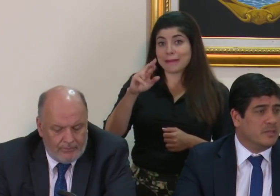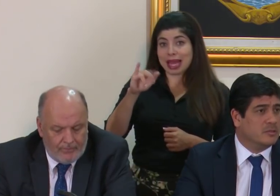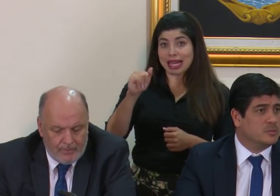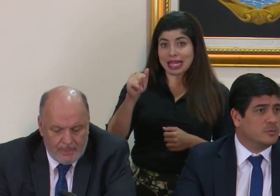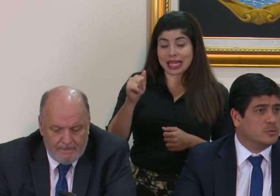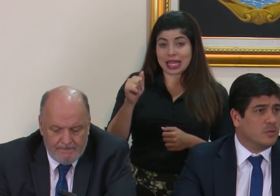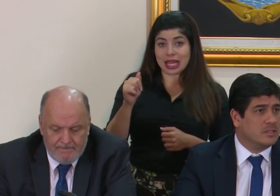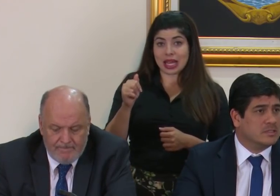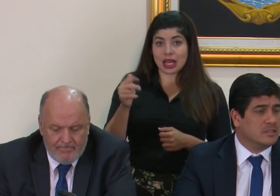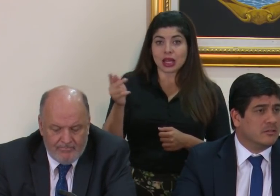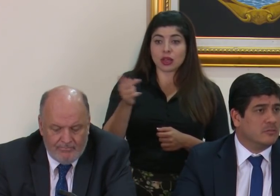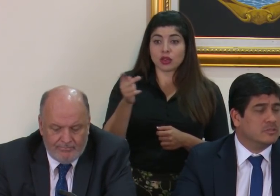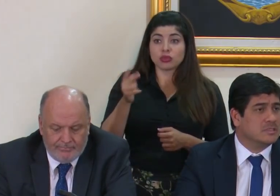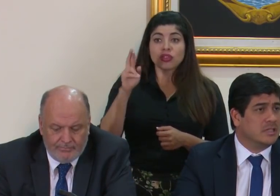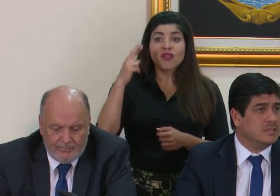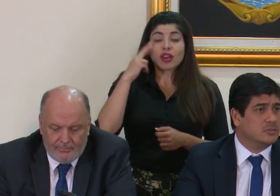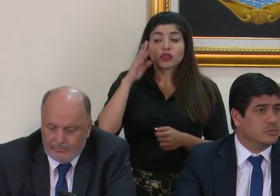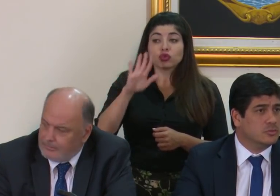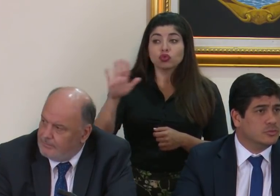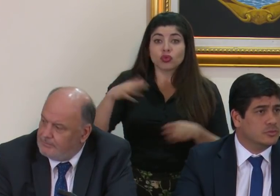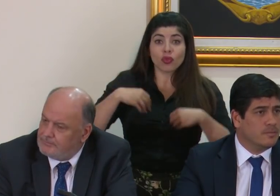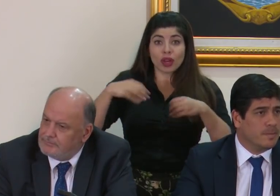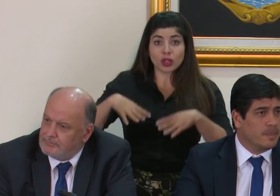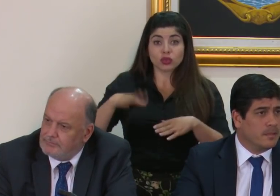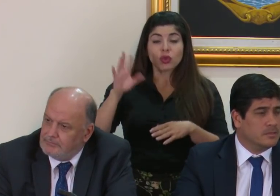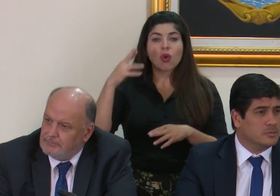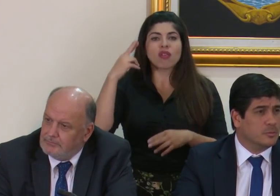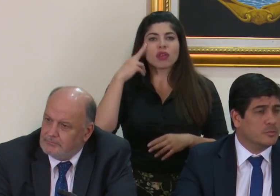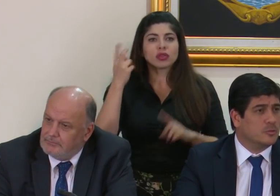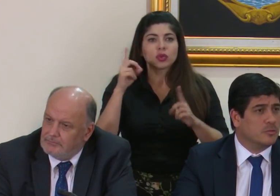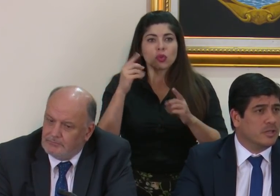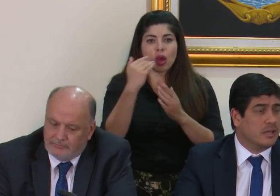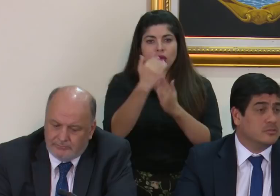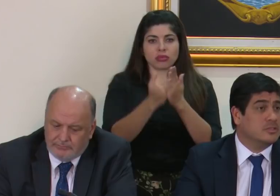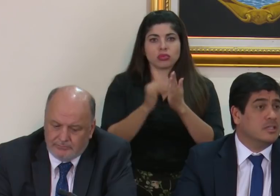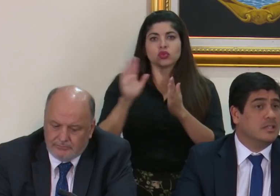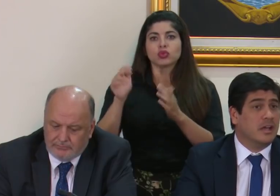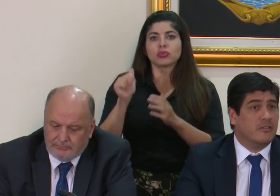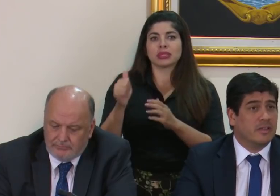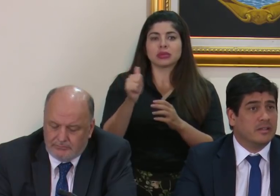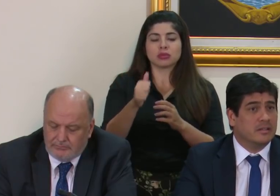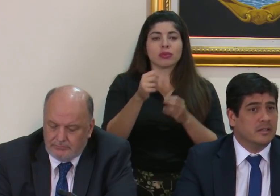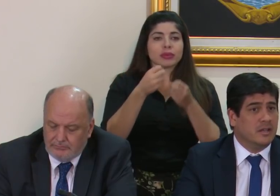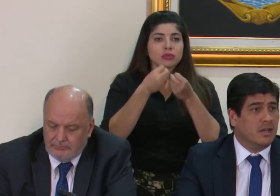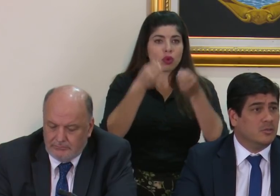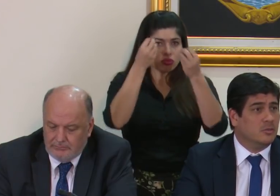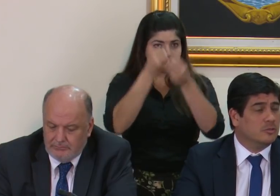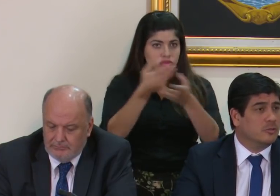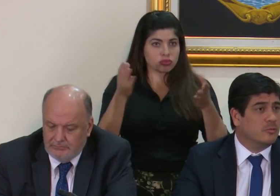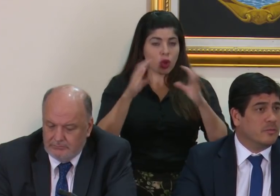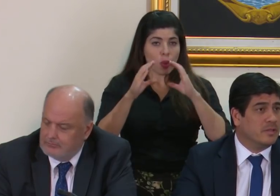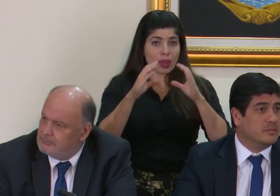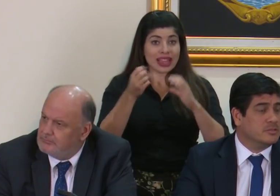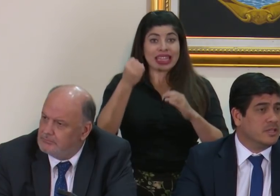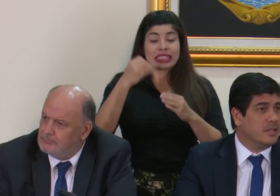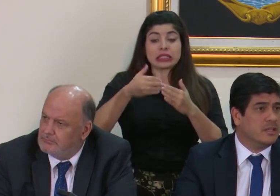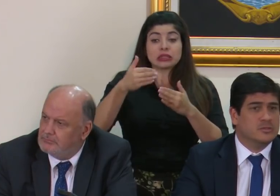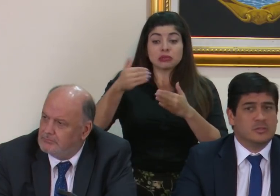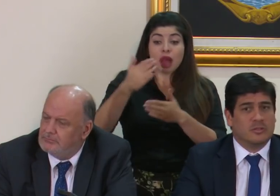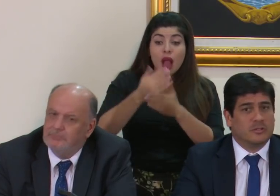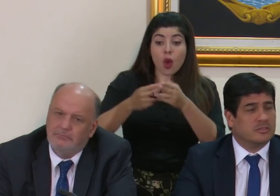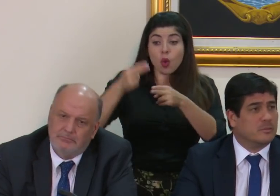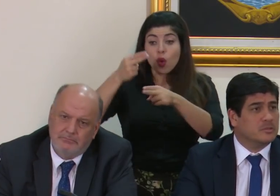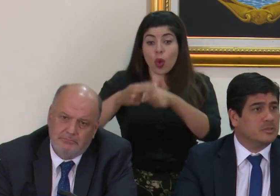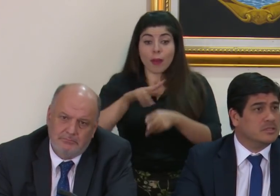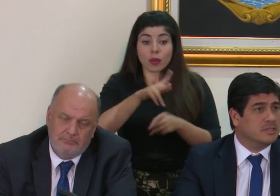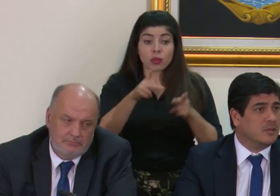los señalamientos por los cuales hacen la renuncia están en sus propios comunicados. Y de haber algún otro nombramiento, sea de